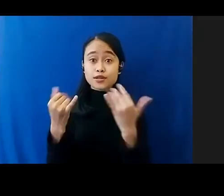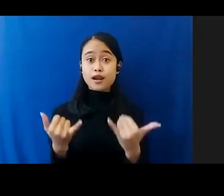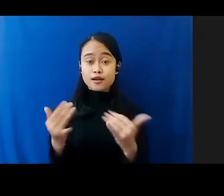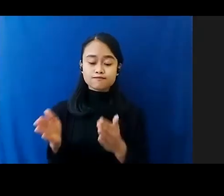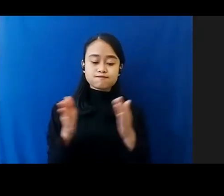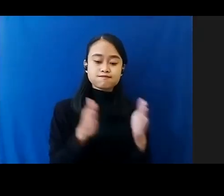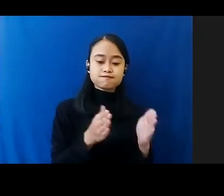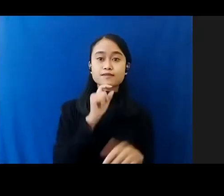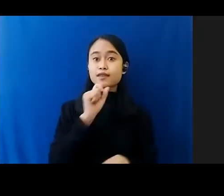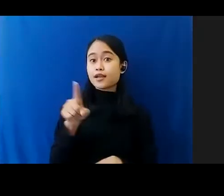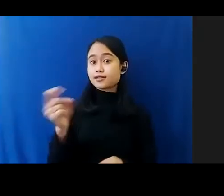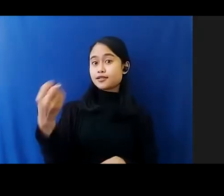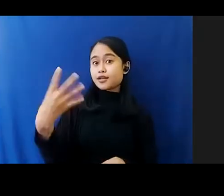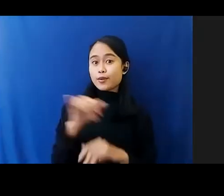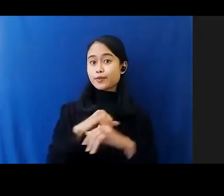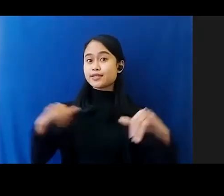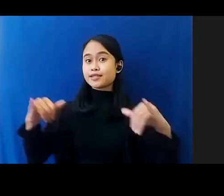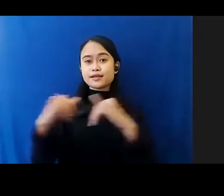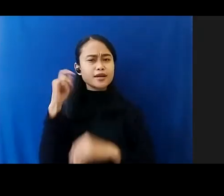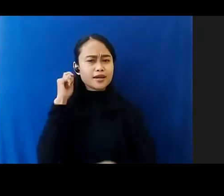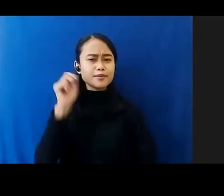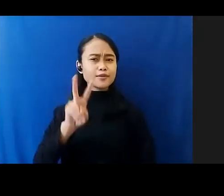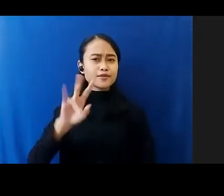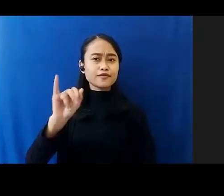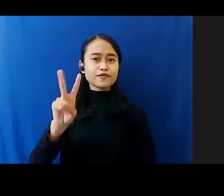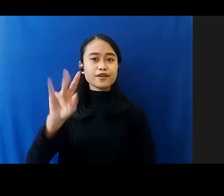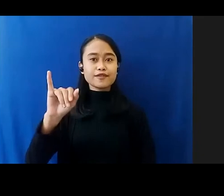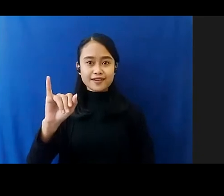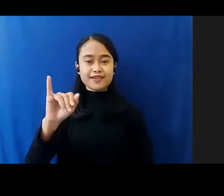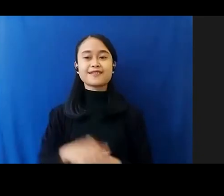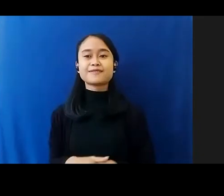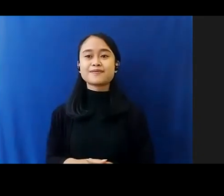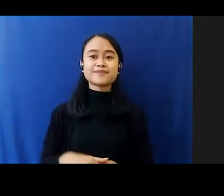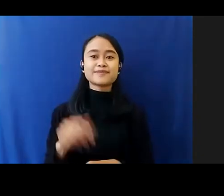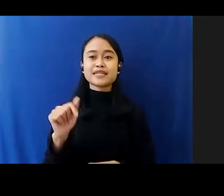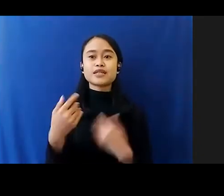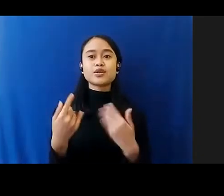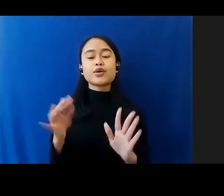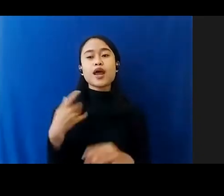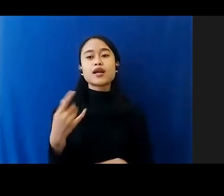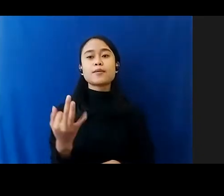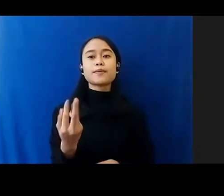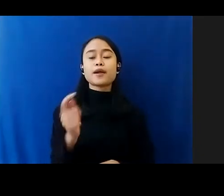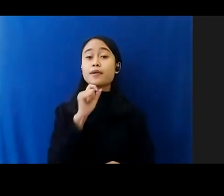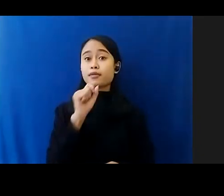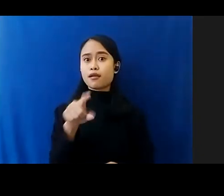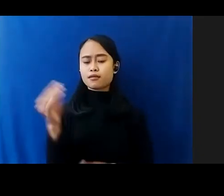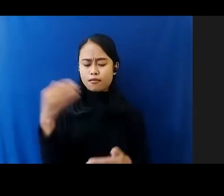Jawab Bersama Ibu Vivi Yulaswati Sudah Ada Beberapa Pertanyaan Yang Masuk